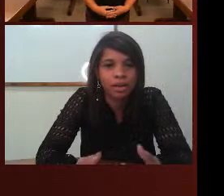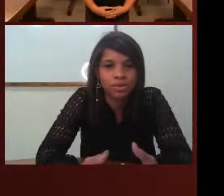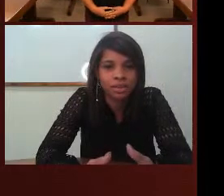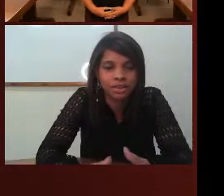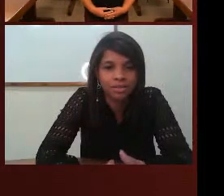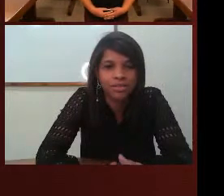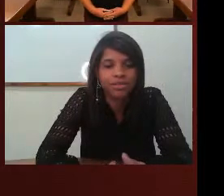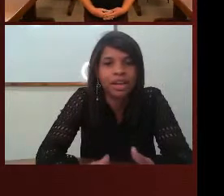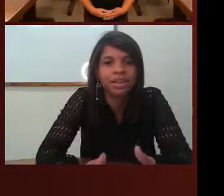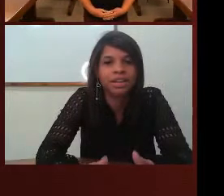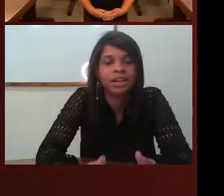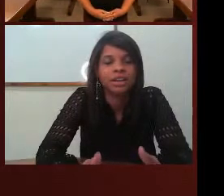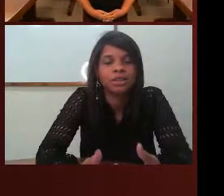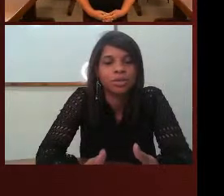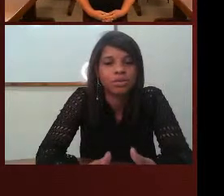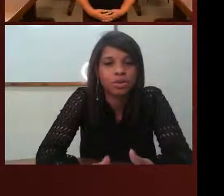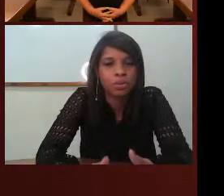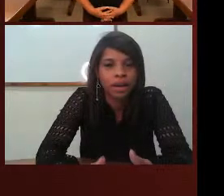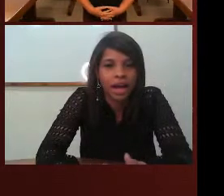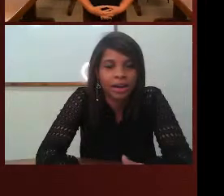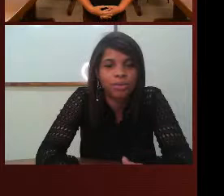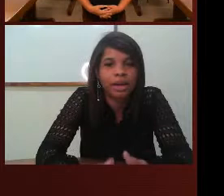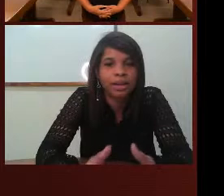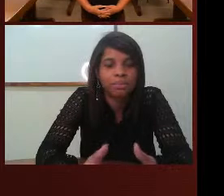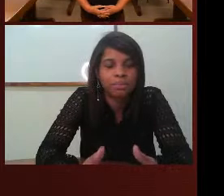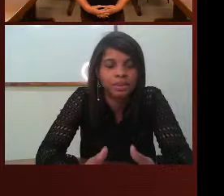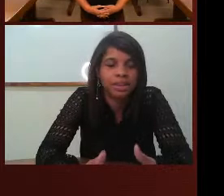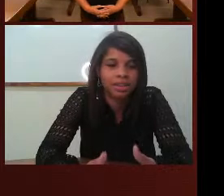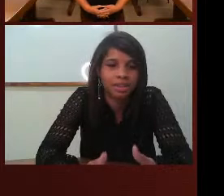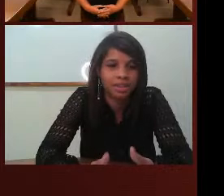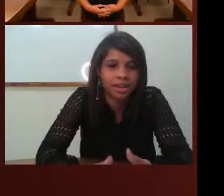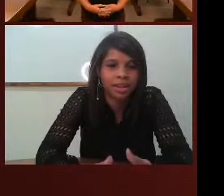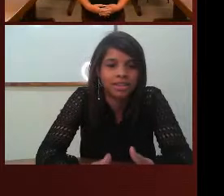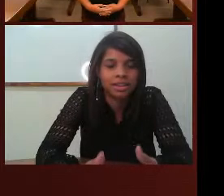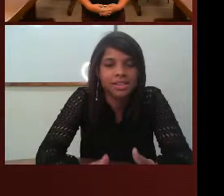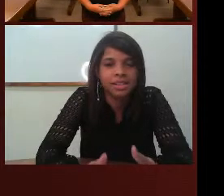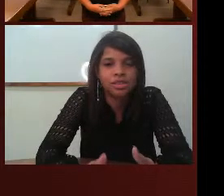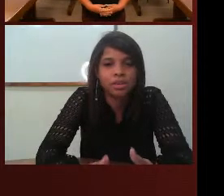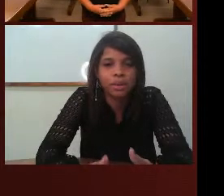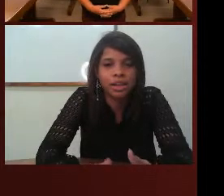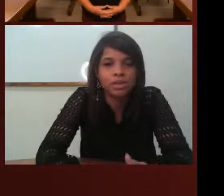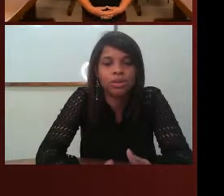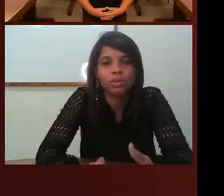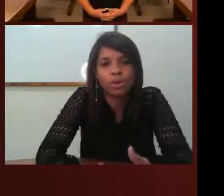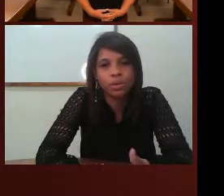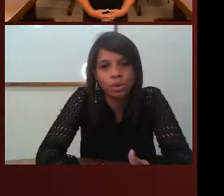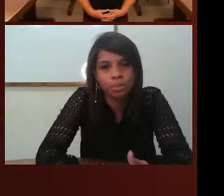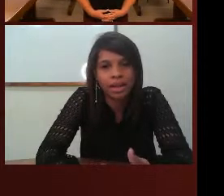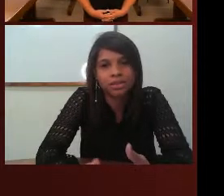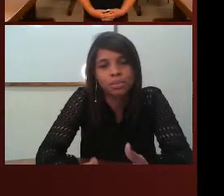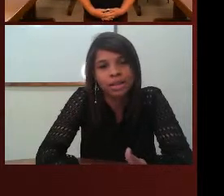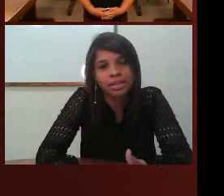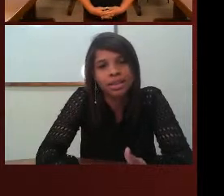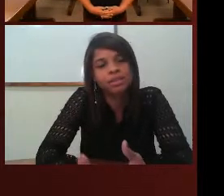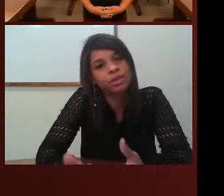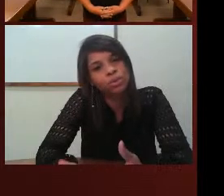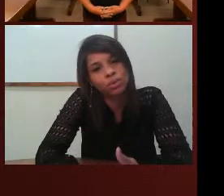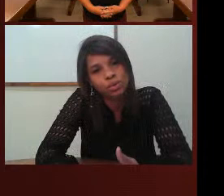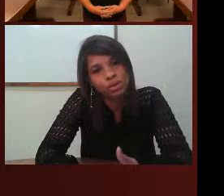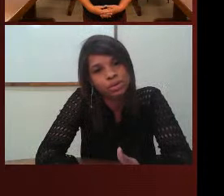aluno aqui do Unifem no formulário é interessante que preenche com o nome completo matrícula e o curso